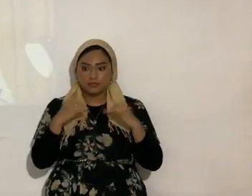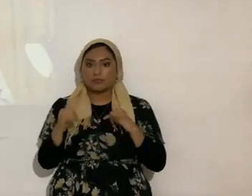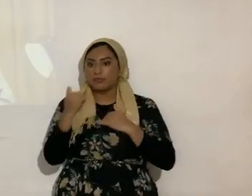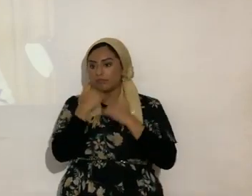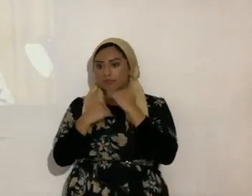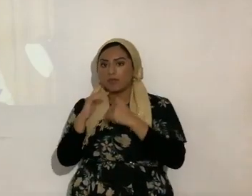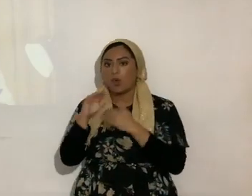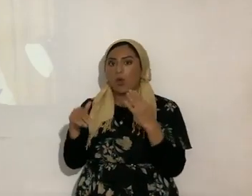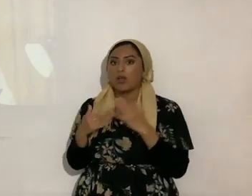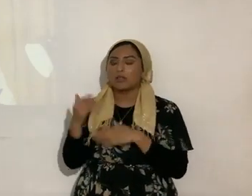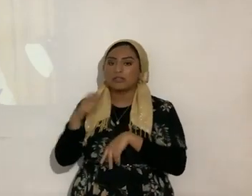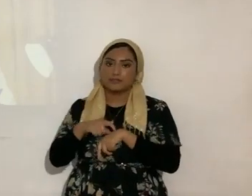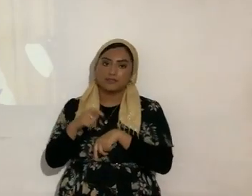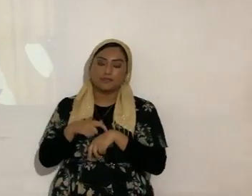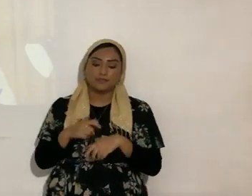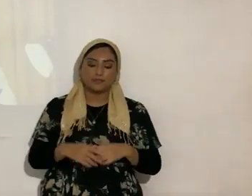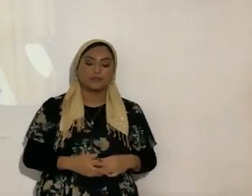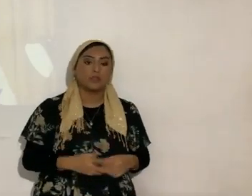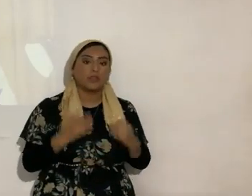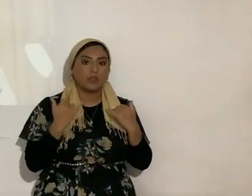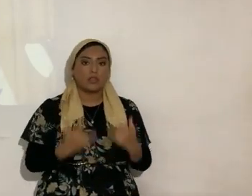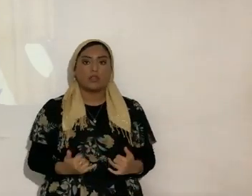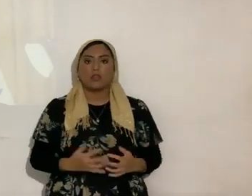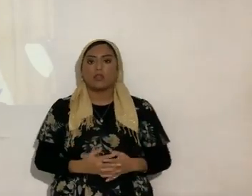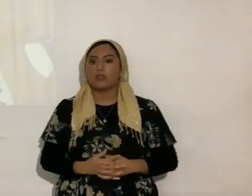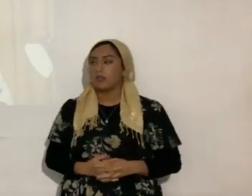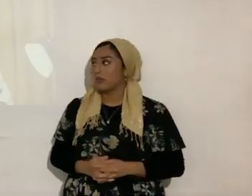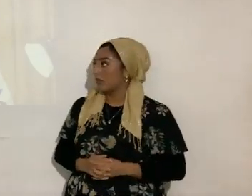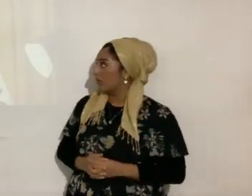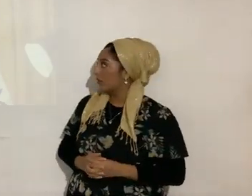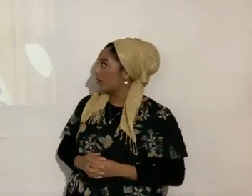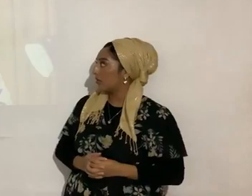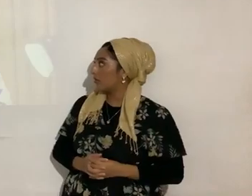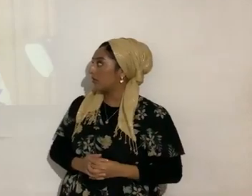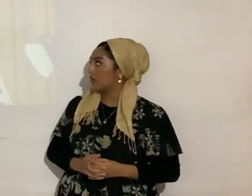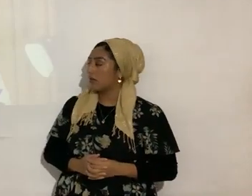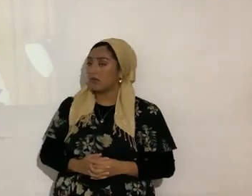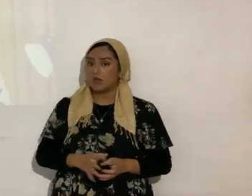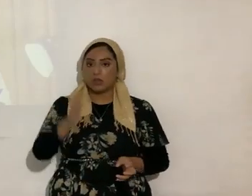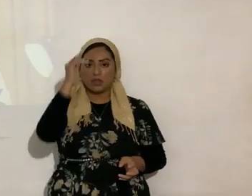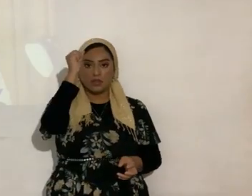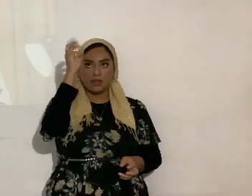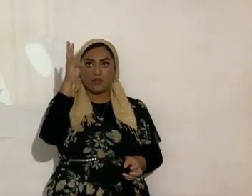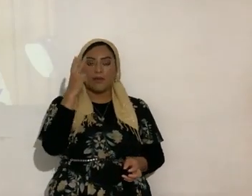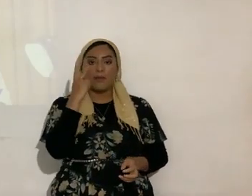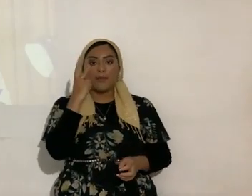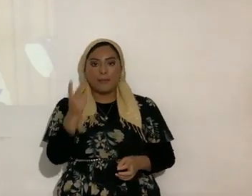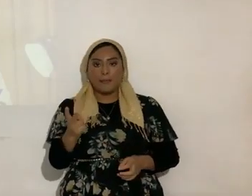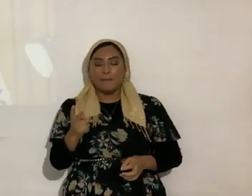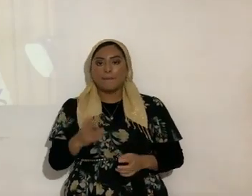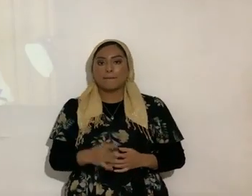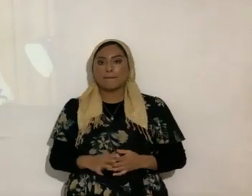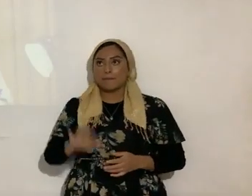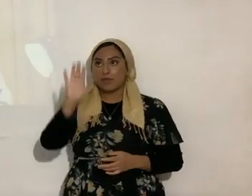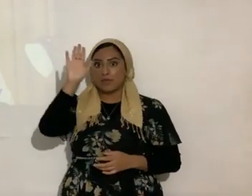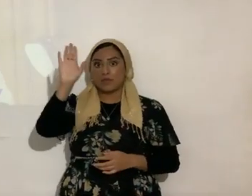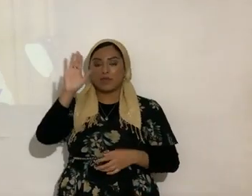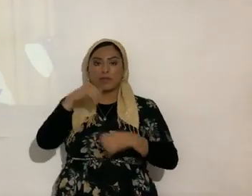todo el tiempo. Ahora, la percepción de Yahshua, pues es que él no tiene percepción porque él es el creador de todo,